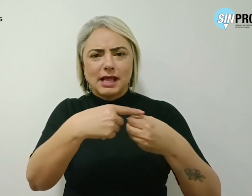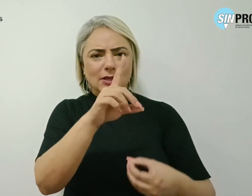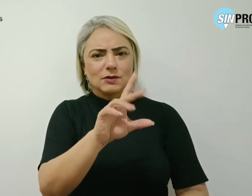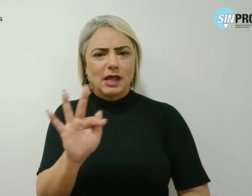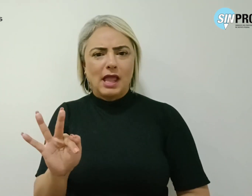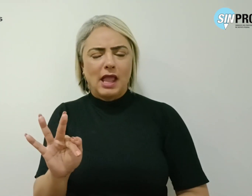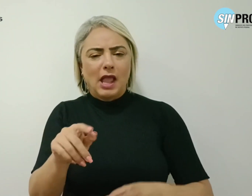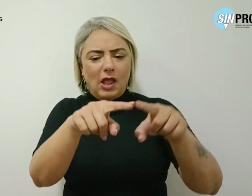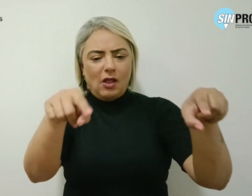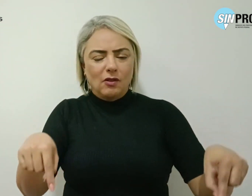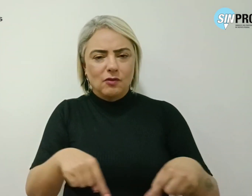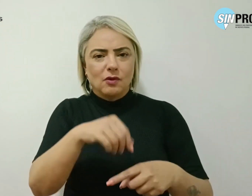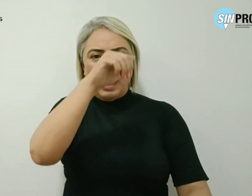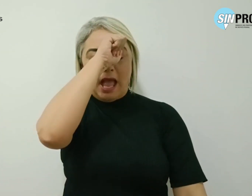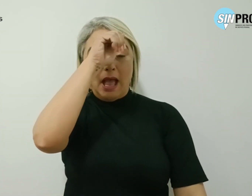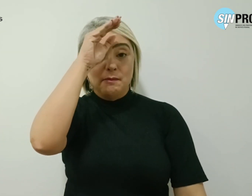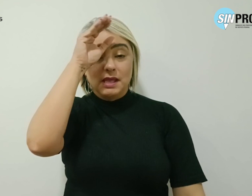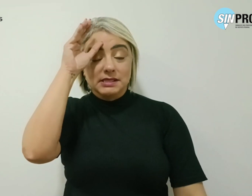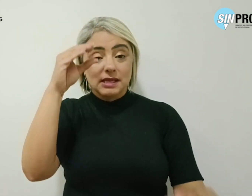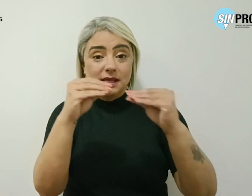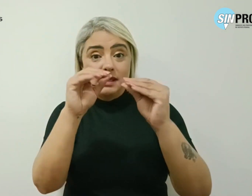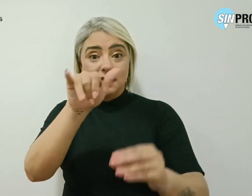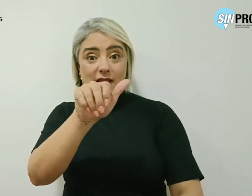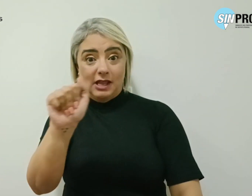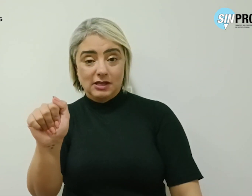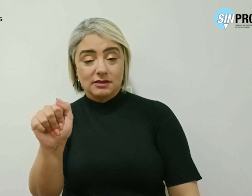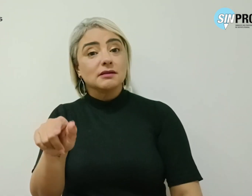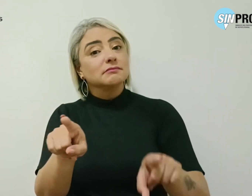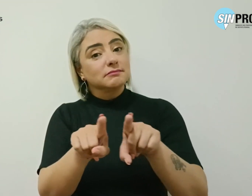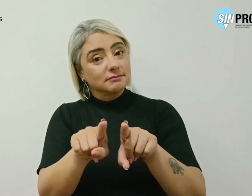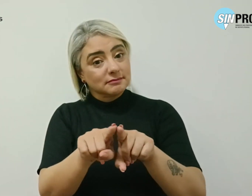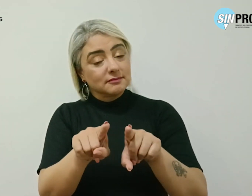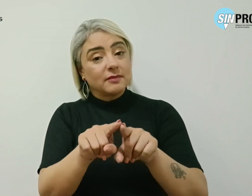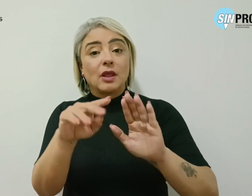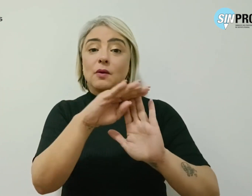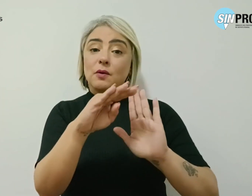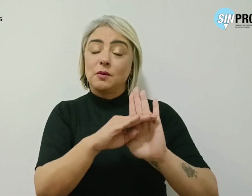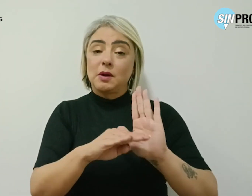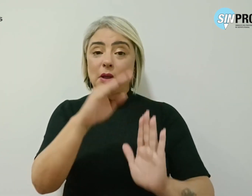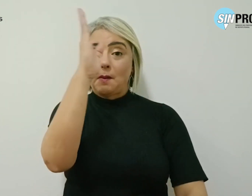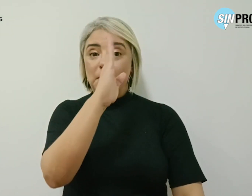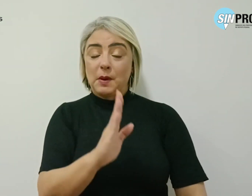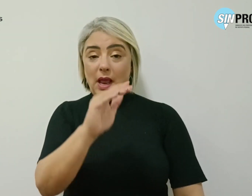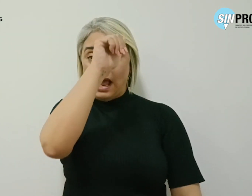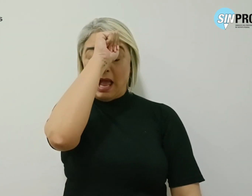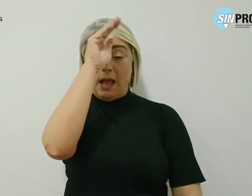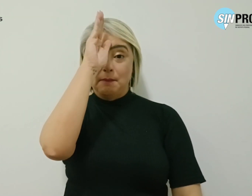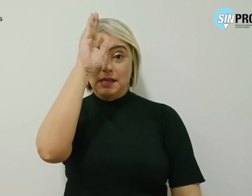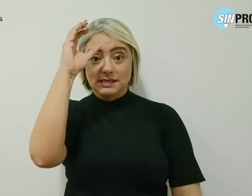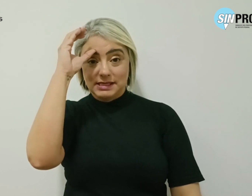turmas de alfabetização e EJA. Inclusive, o programa Brasil Alfabetizado foi uma